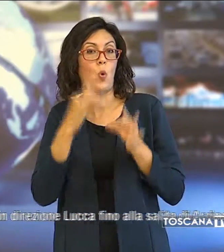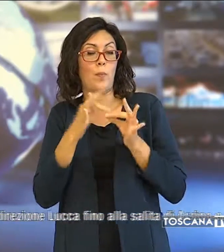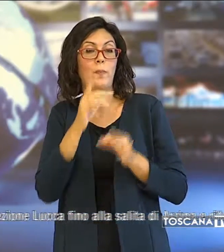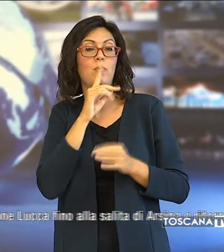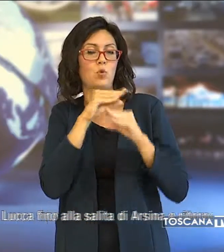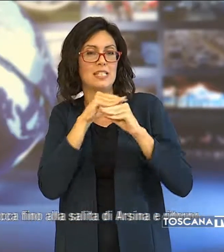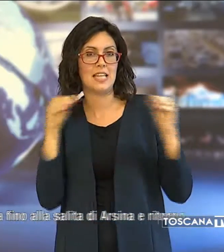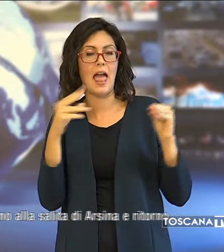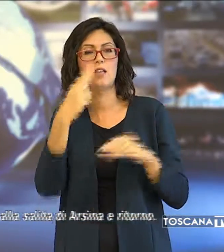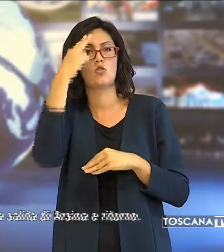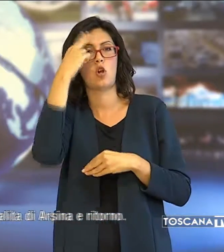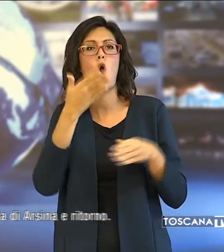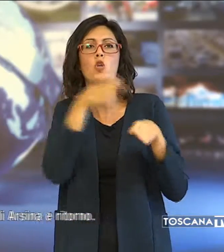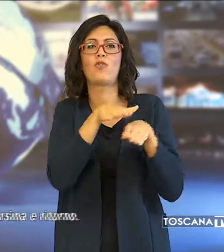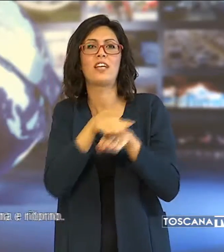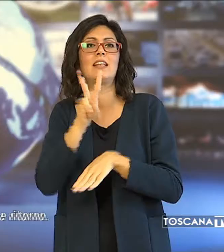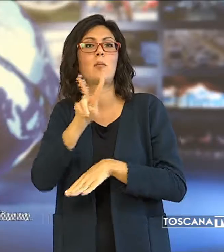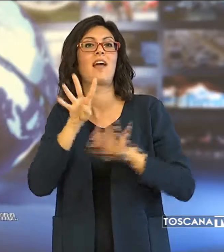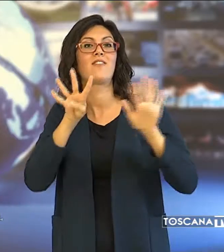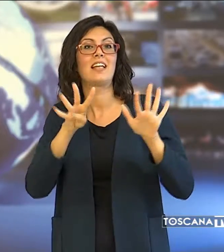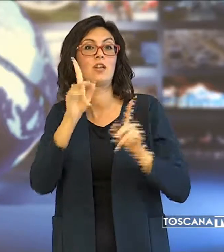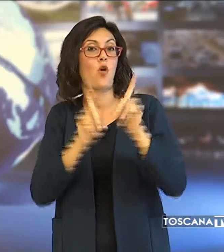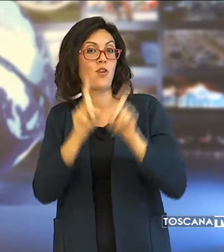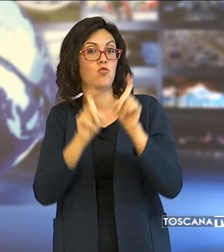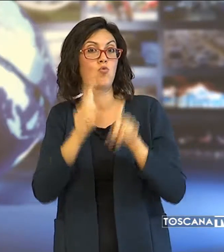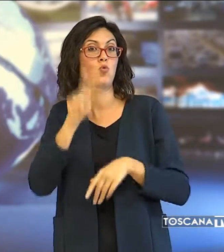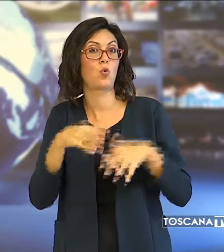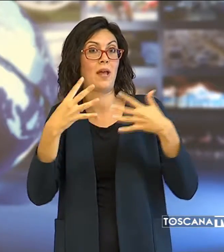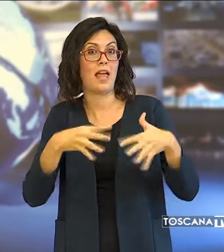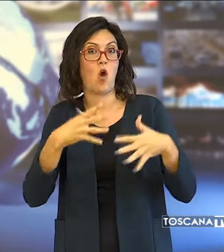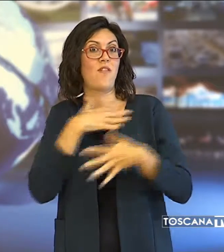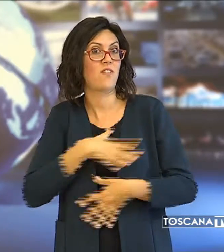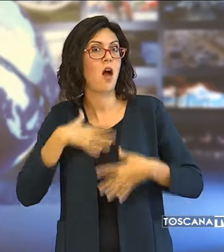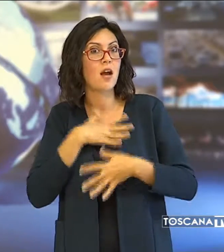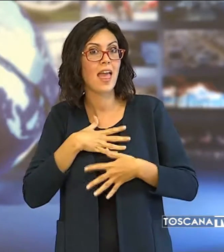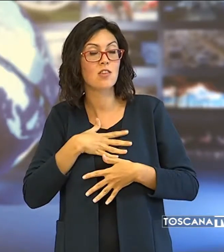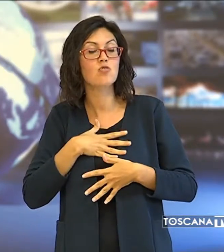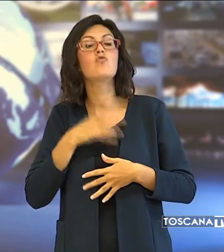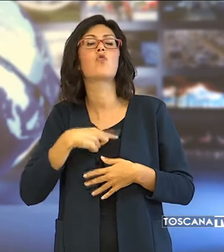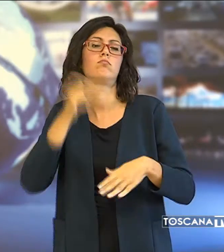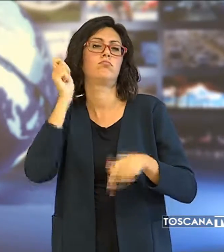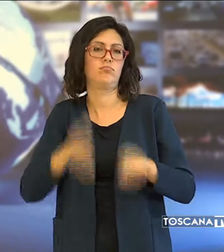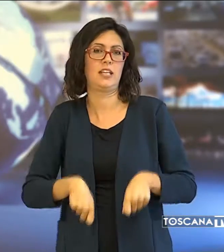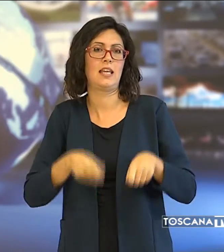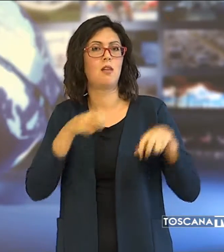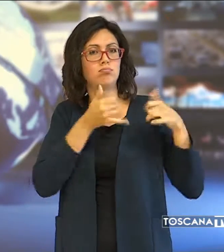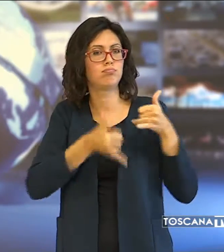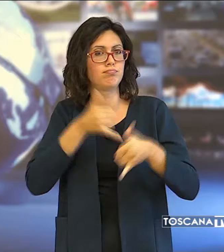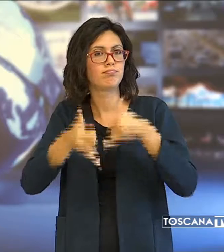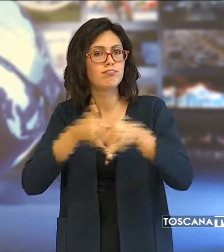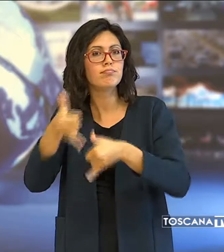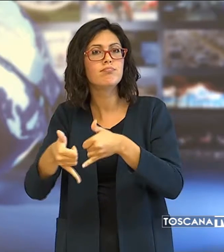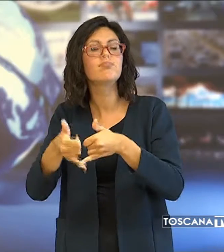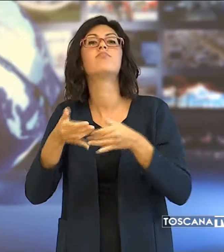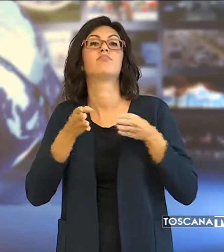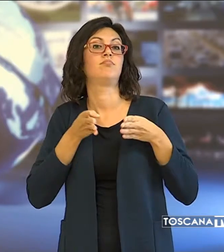vittime del 29 giugno 2009 a Via Reggio sarà dato il via. La corsa è su un percorso